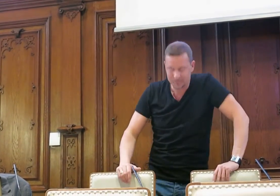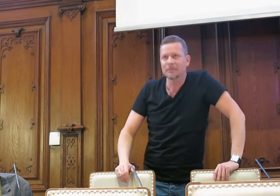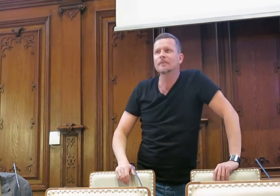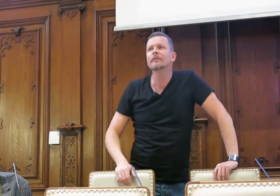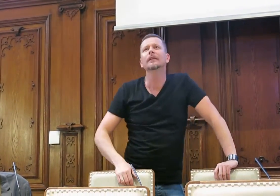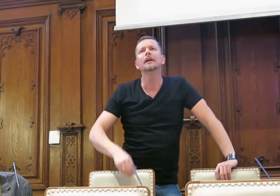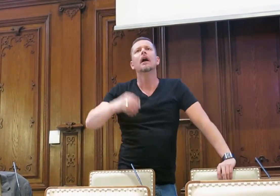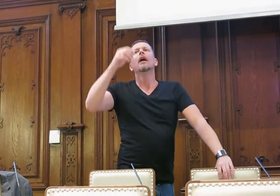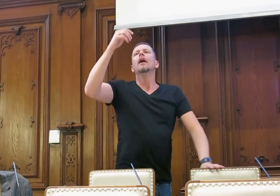Und tue sie durch die Leben.